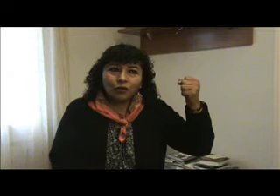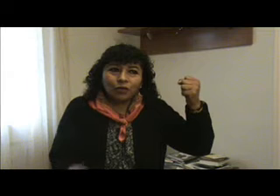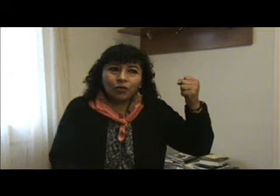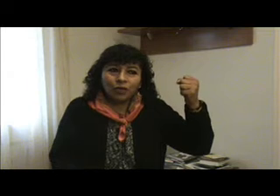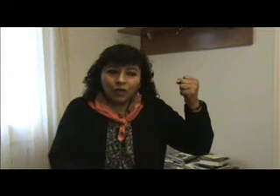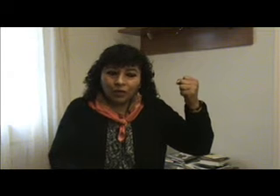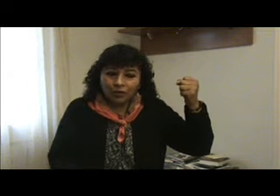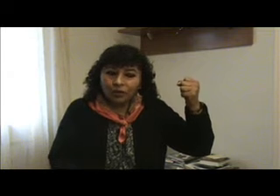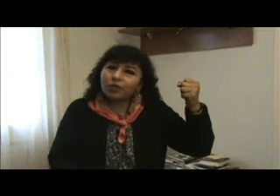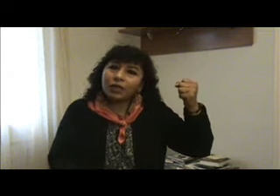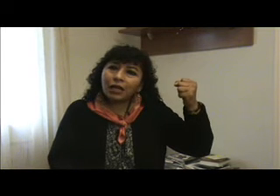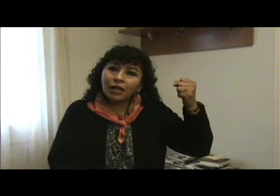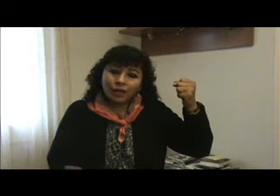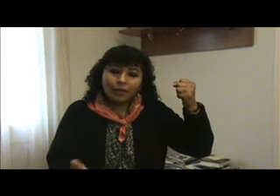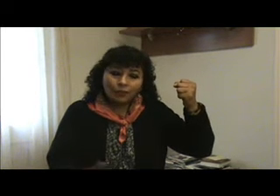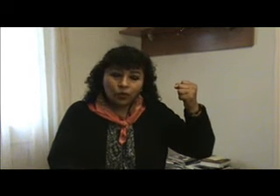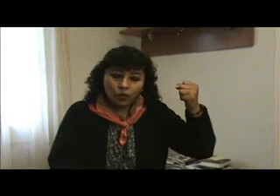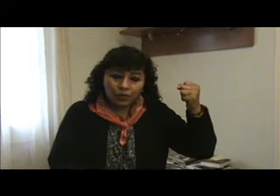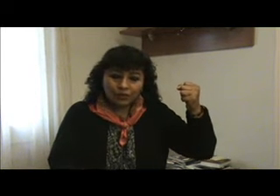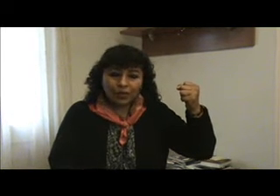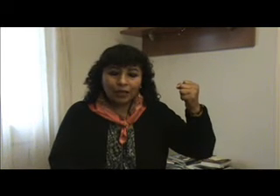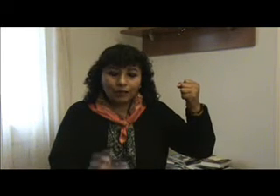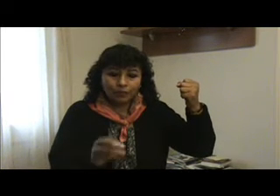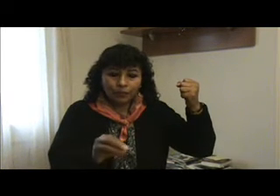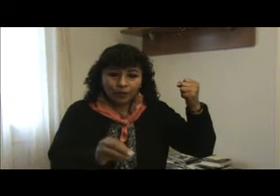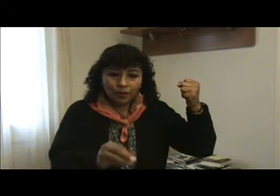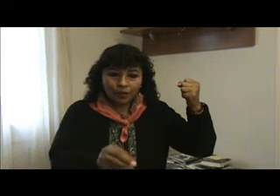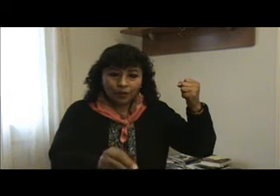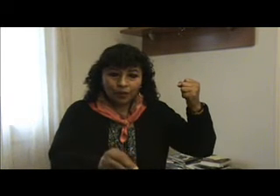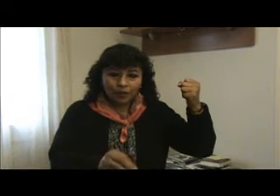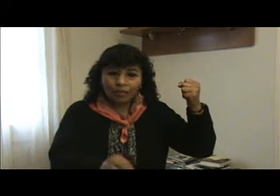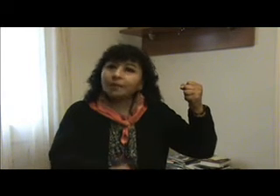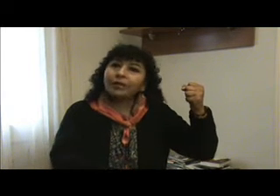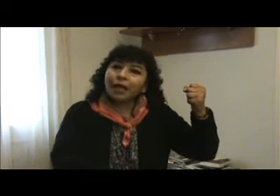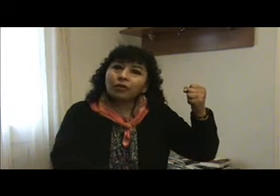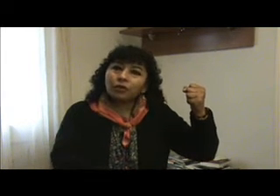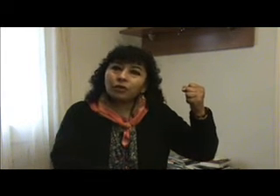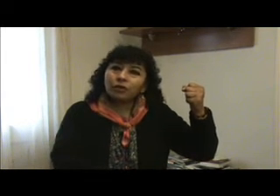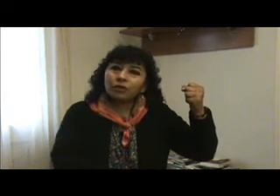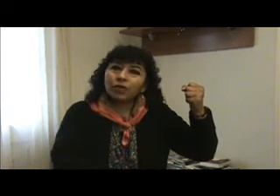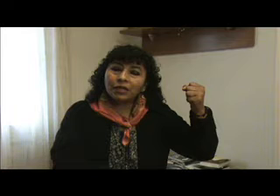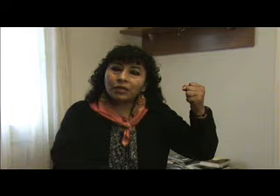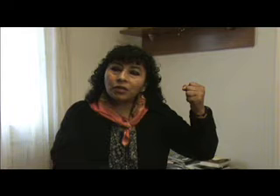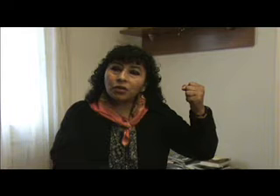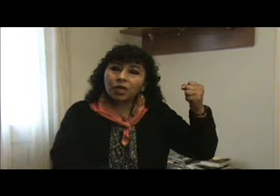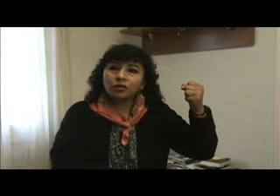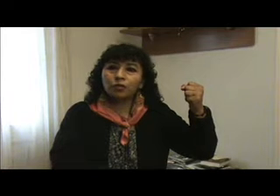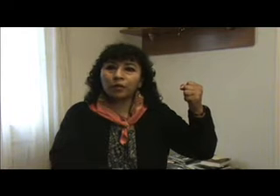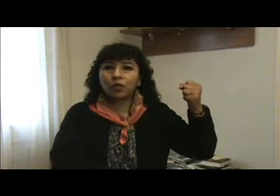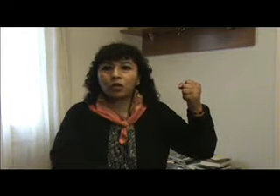Y el gobierno federal no está respetando la decisión de la Suprema